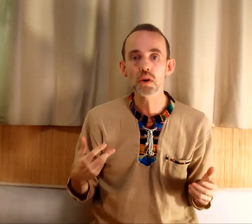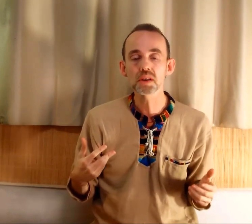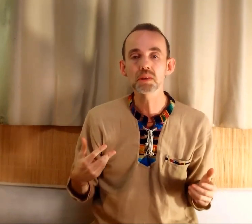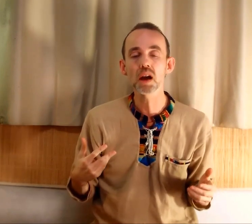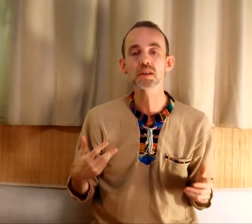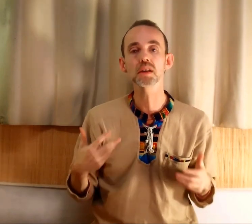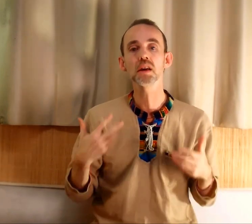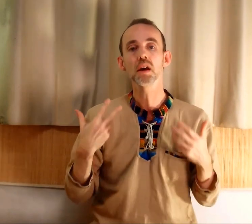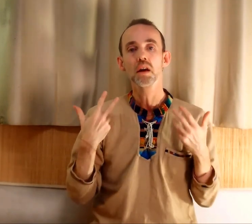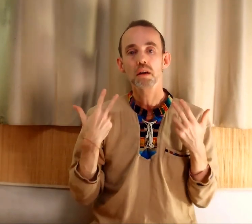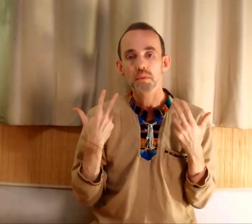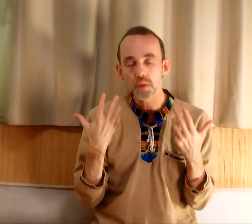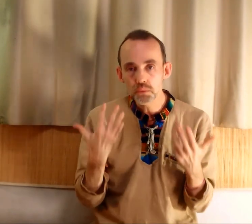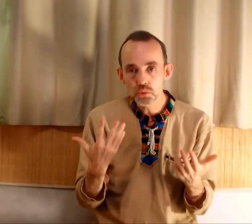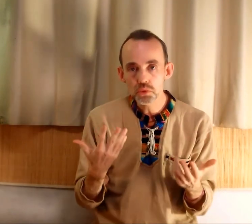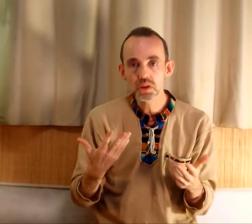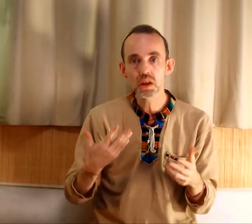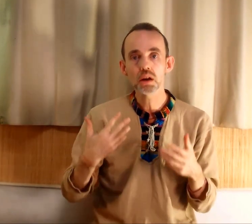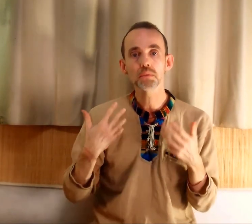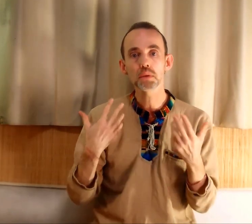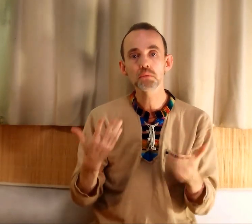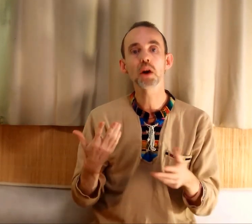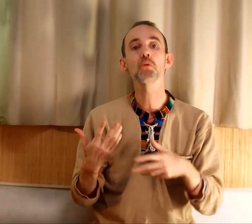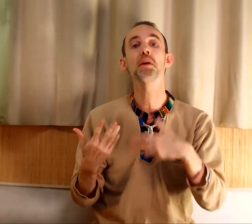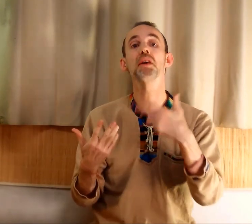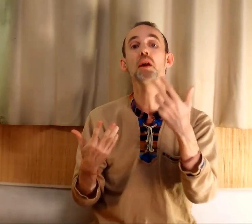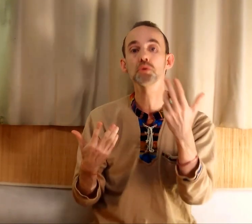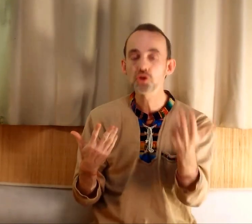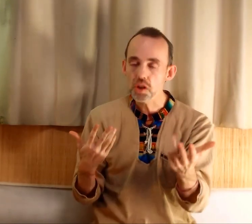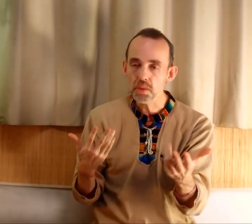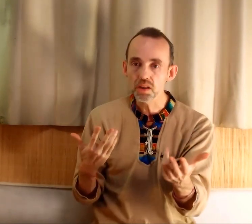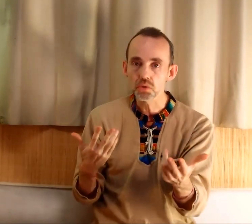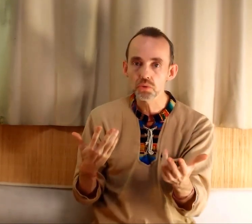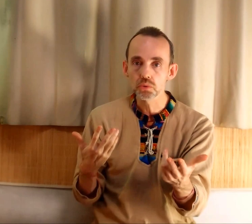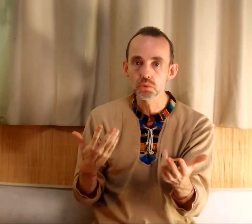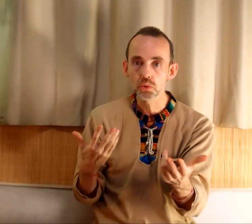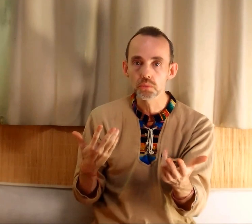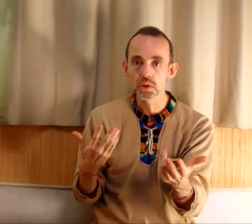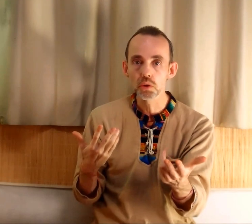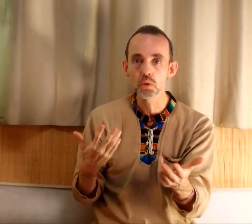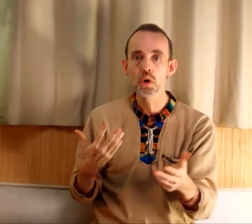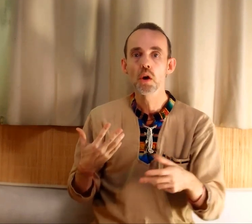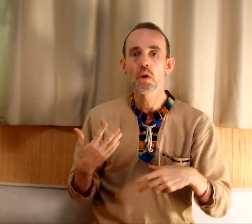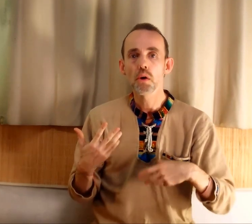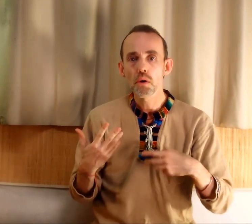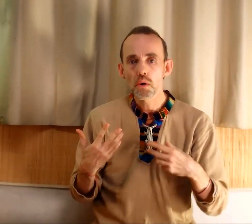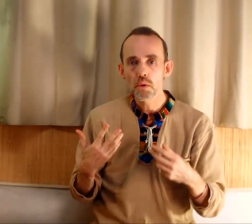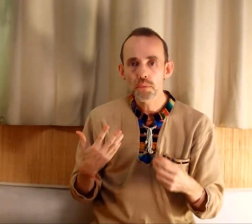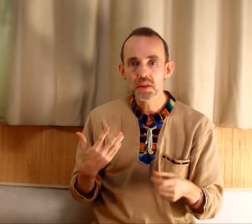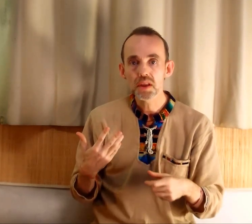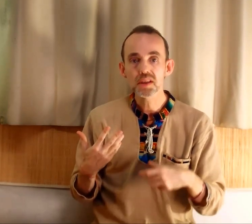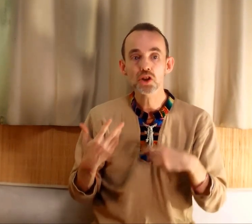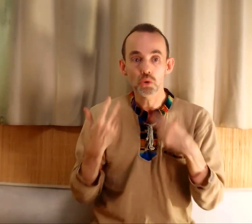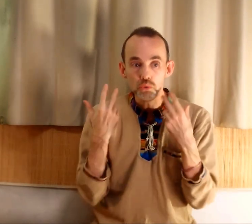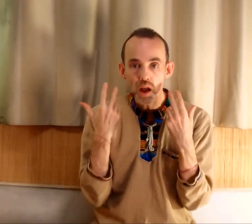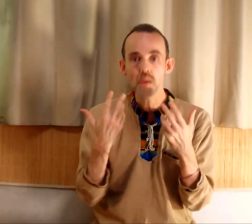troisième cas,'est faites-vous soutenir, faites-vous accompagner. Là aussi, j'en ai parlé dans une autre vidéo. Faites des stages. En tout cas,